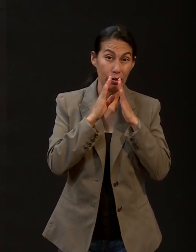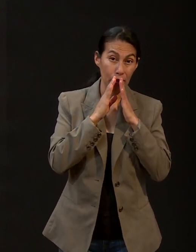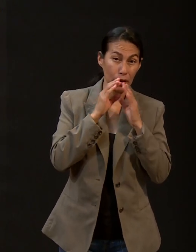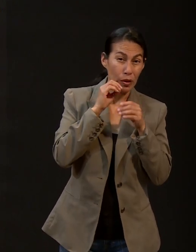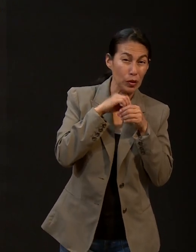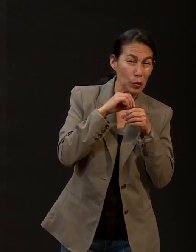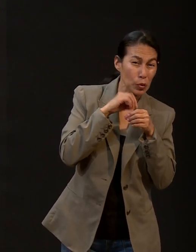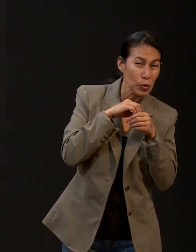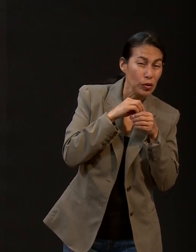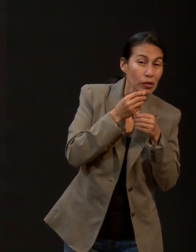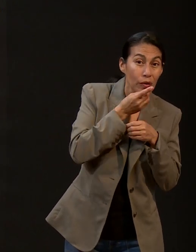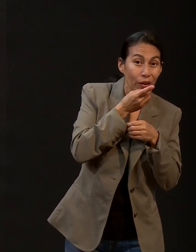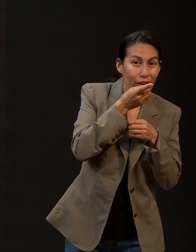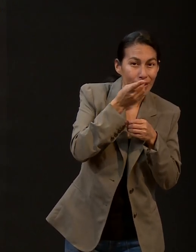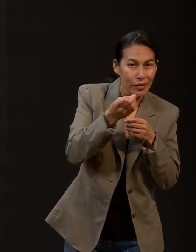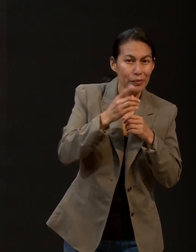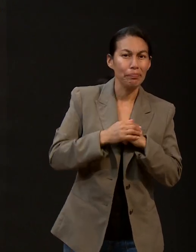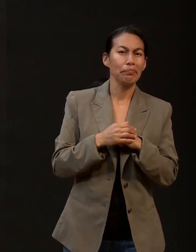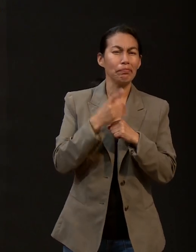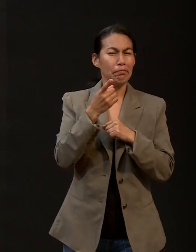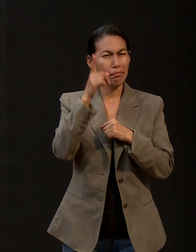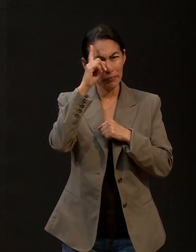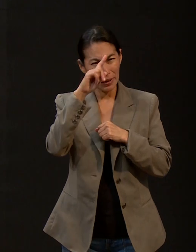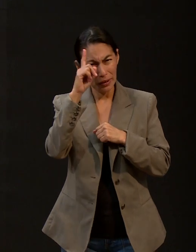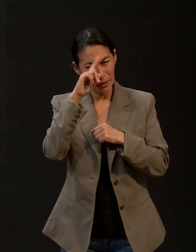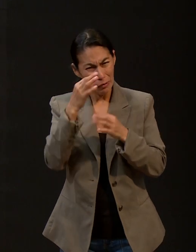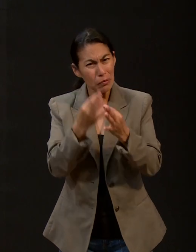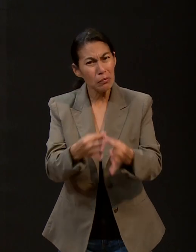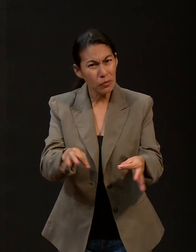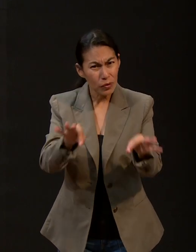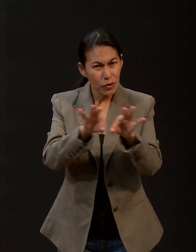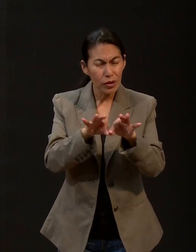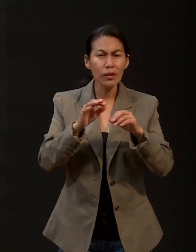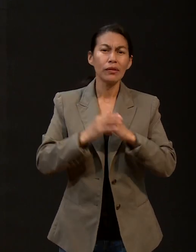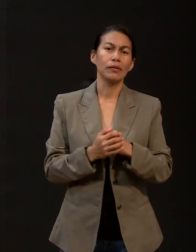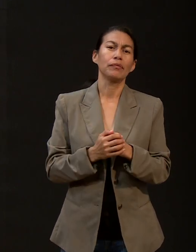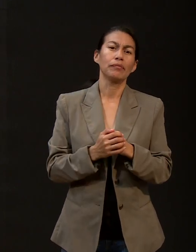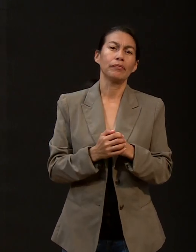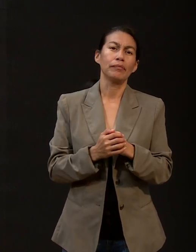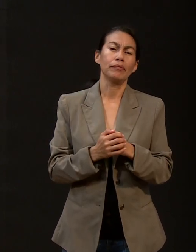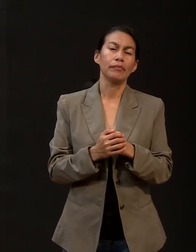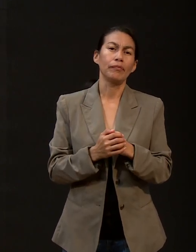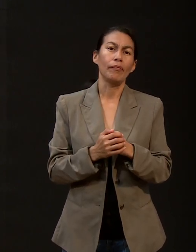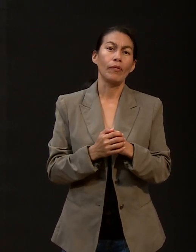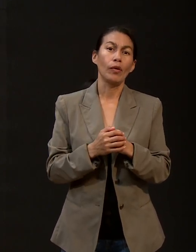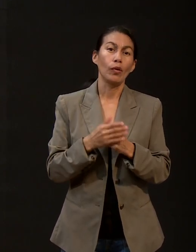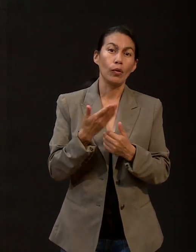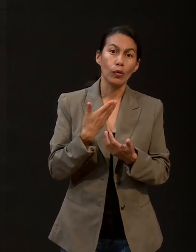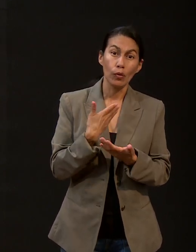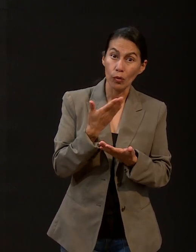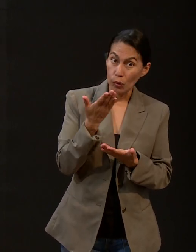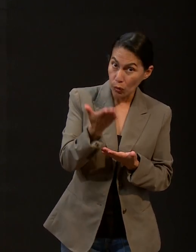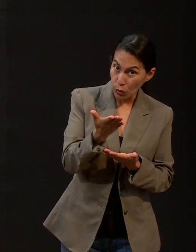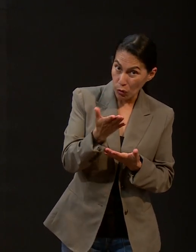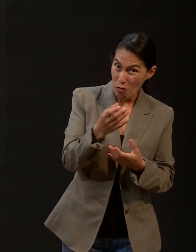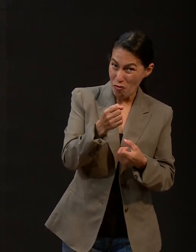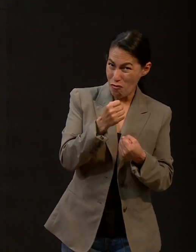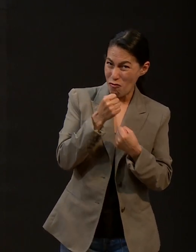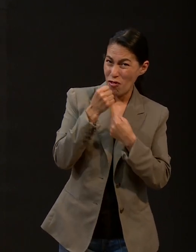secreto que es realmente poderoso. En lugar de hacer todo lo posible